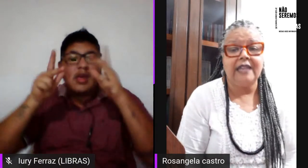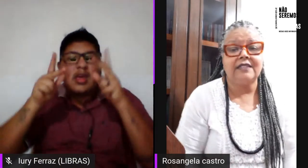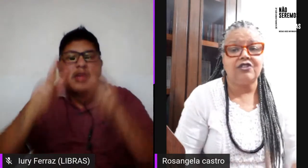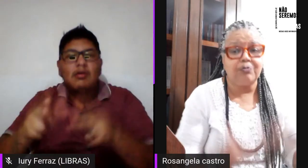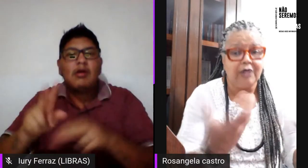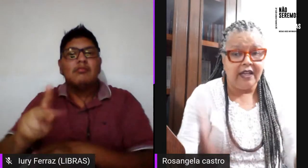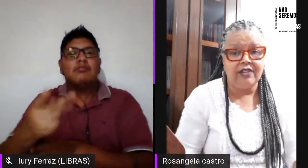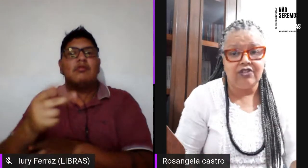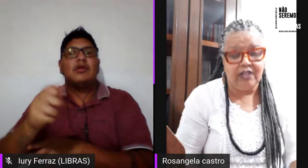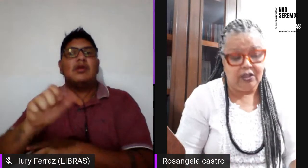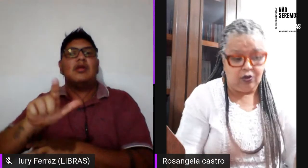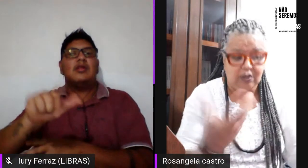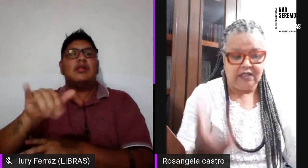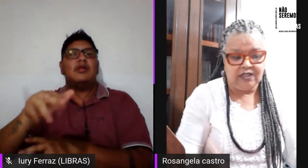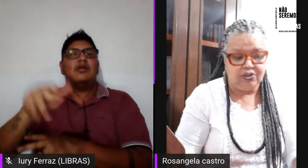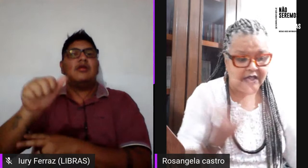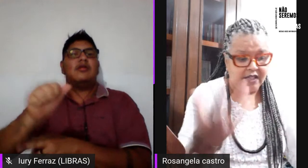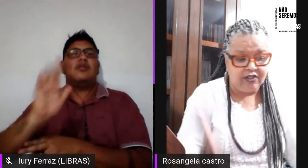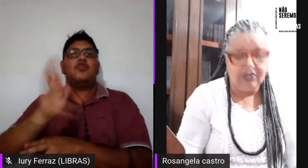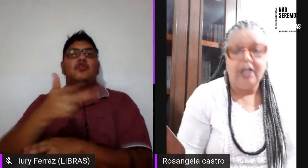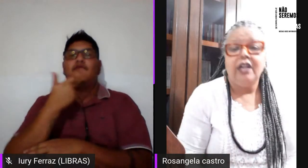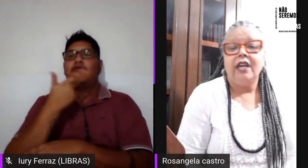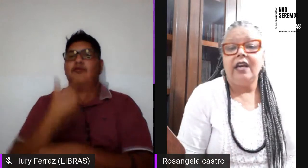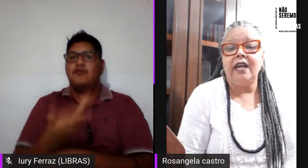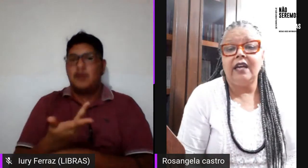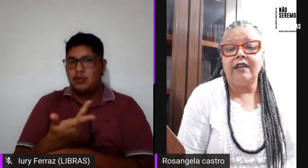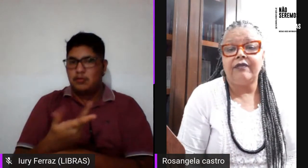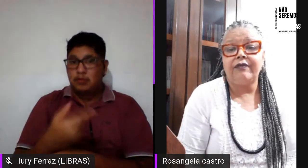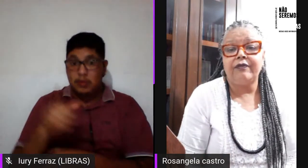muito bem, essas mulheres, né, nós, essas mulheres,